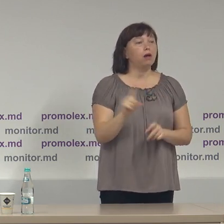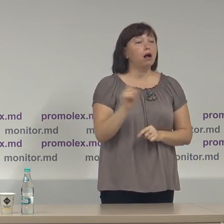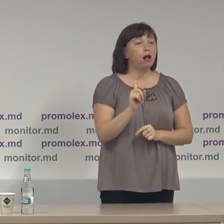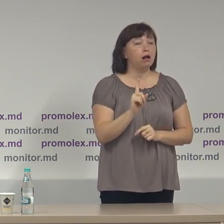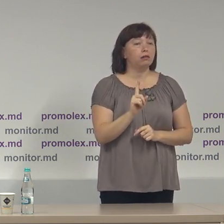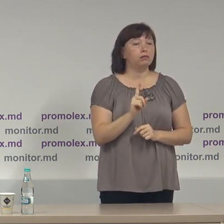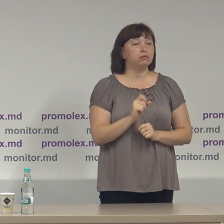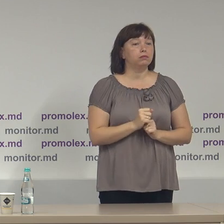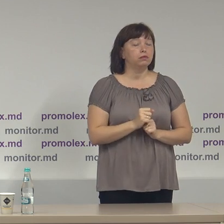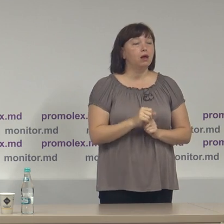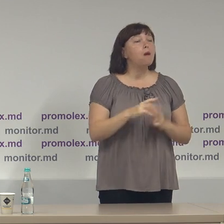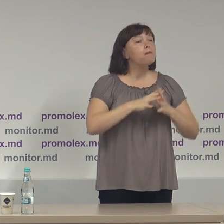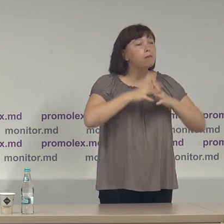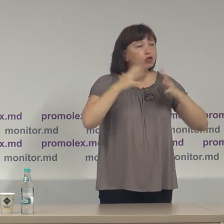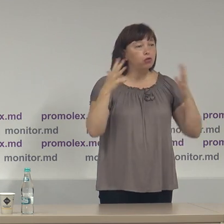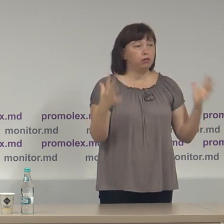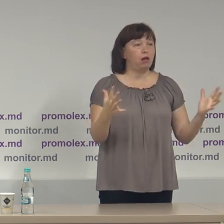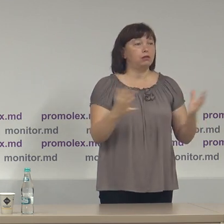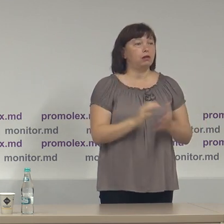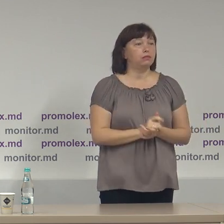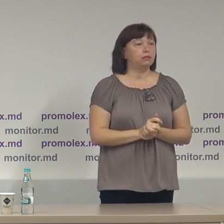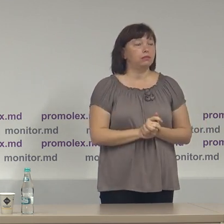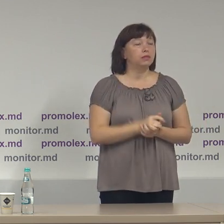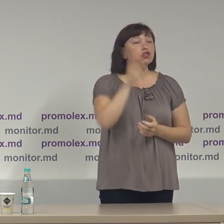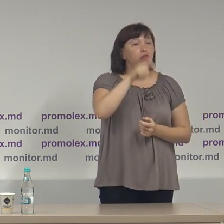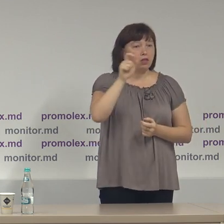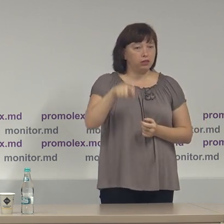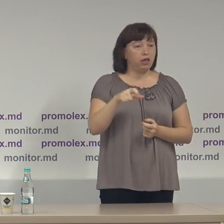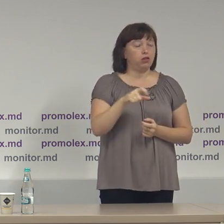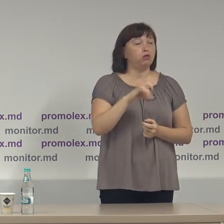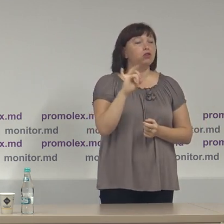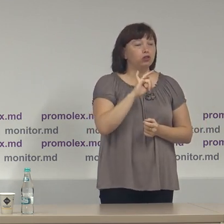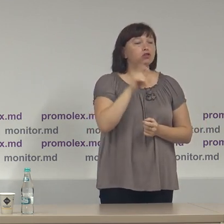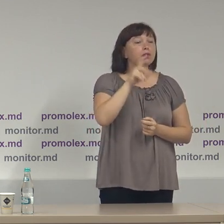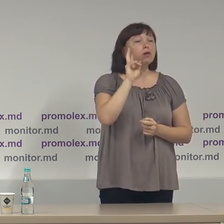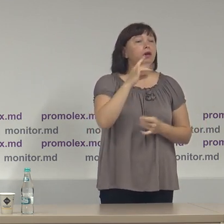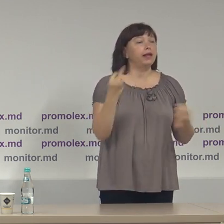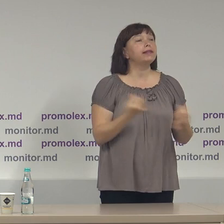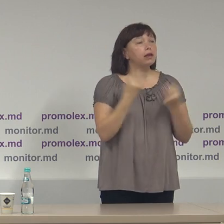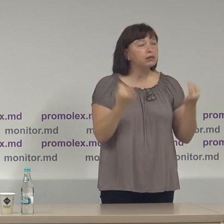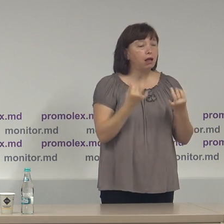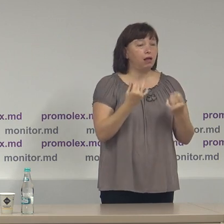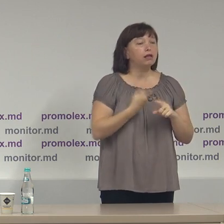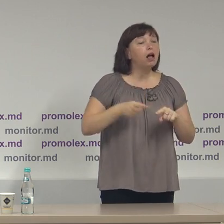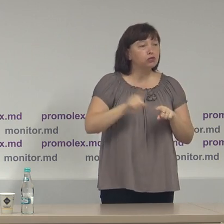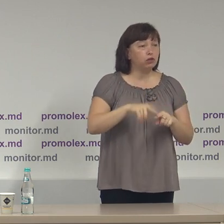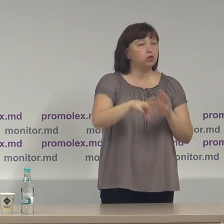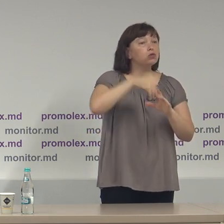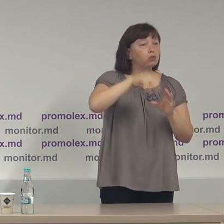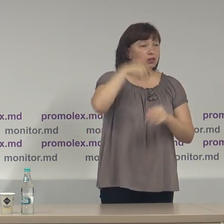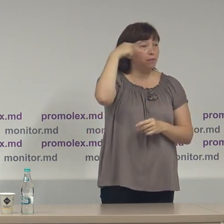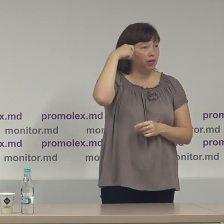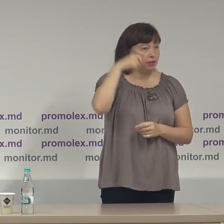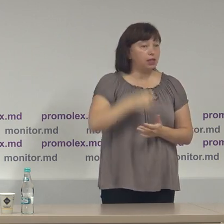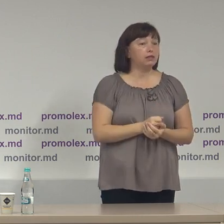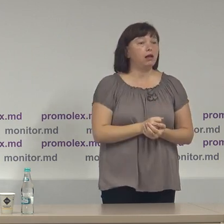majoritatea cetățenilor și persoanelor interesate de scrutinul prezidențial,